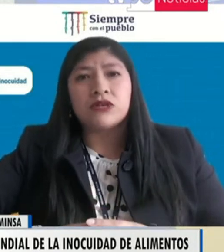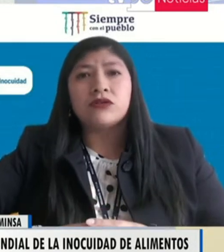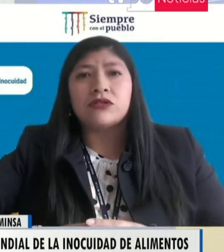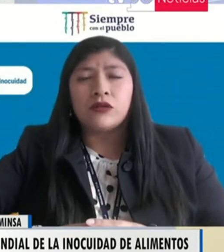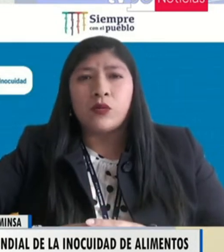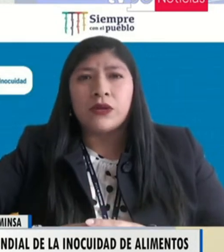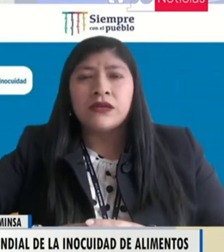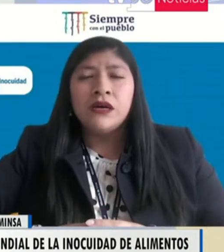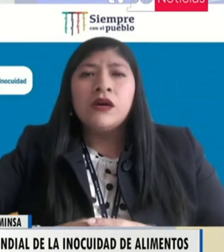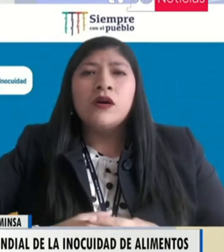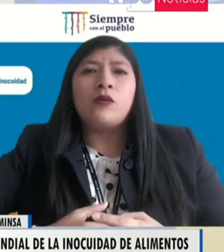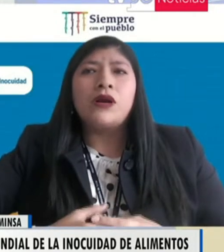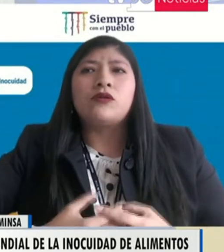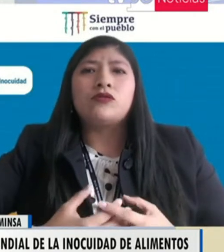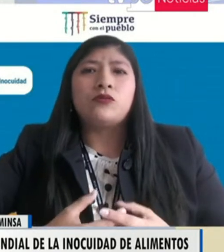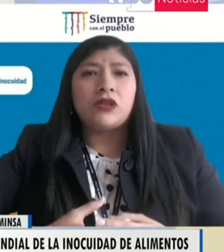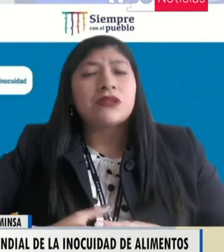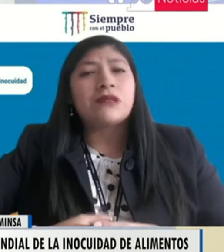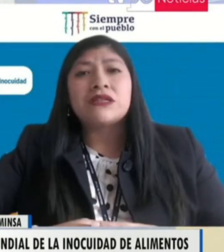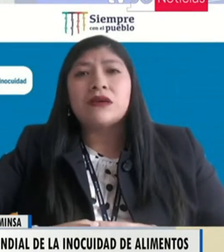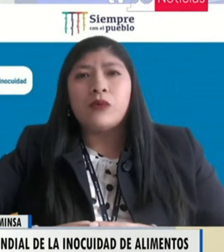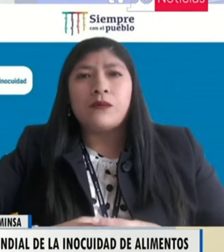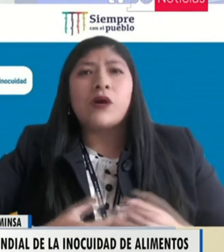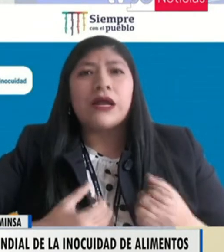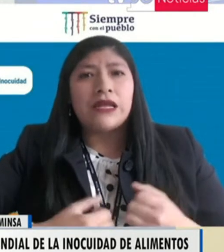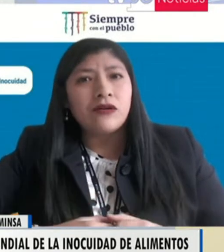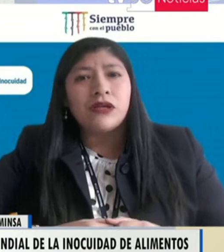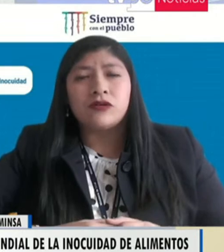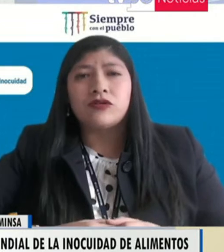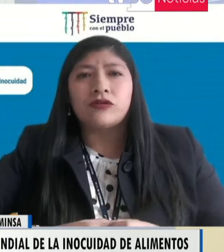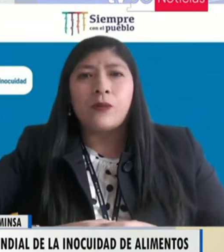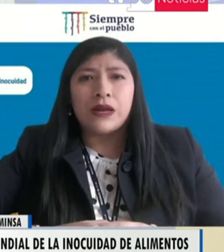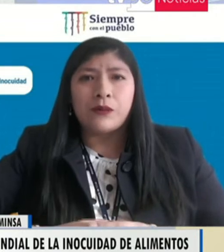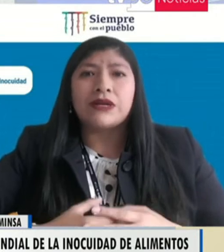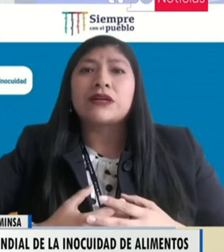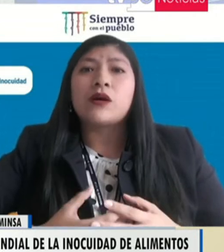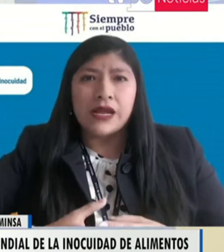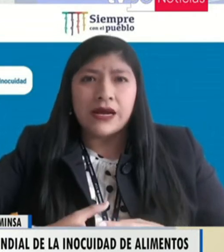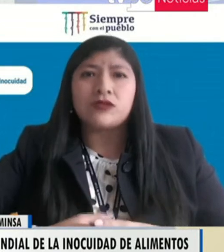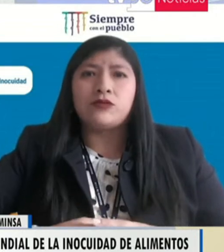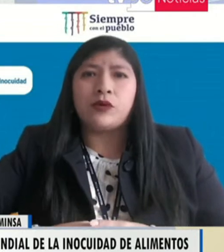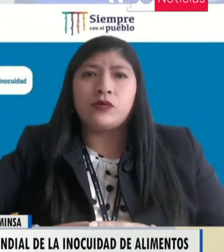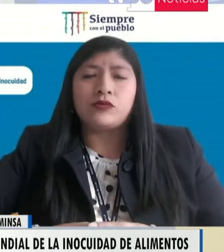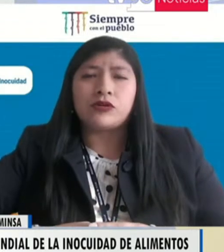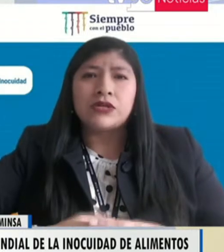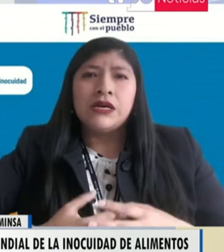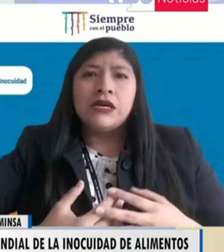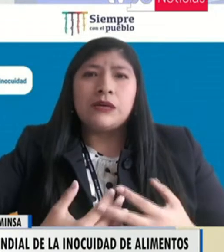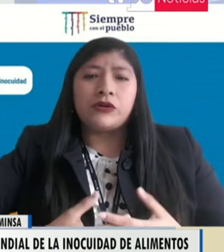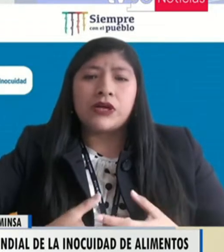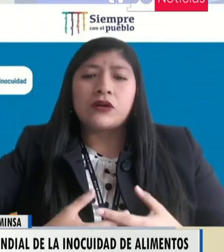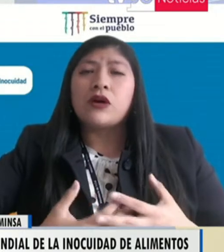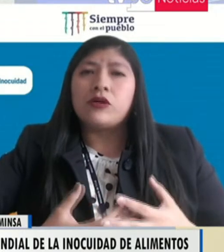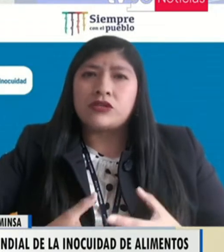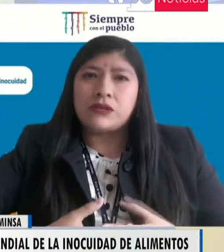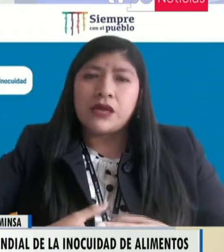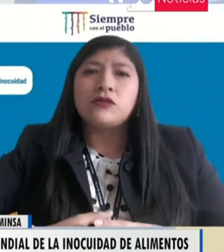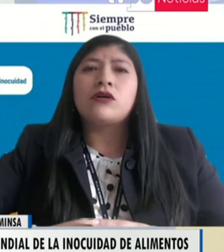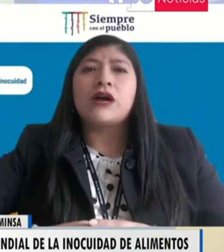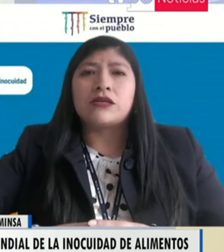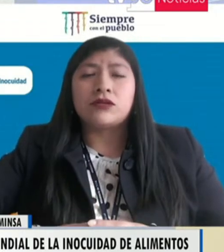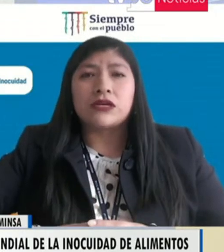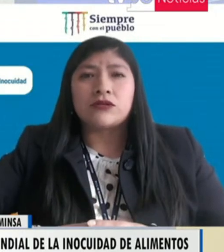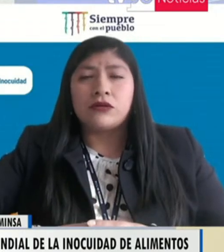en estos procesos de inocuidad, cómo el consumidor también se vuelve un aliado de nosotros para poder regular estos productos y ponernos de